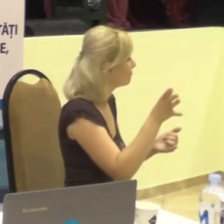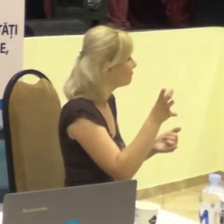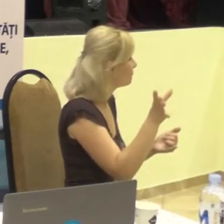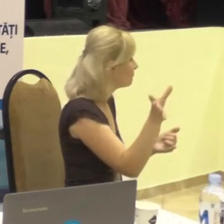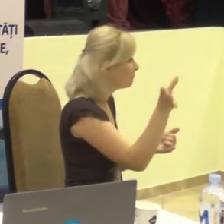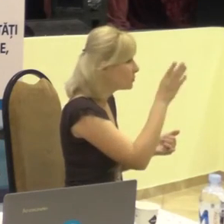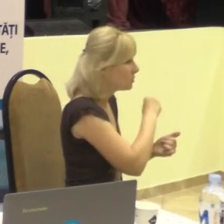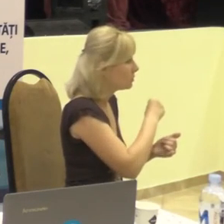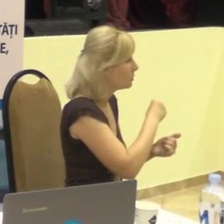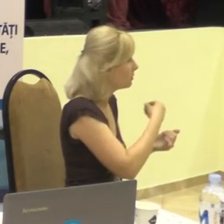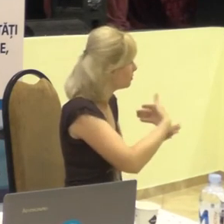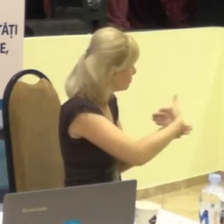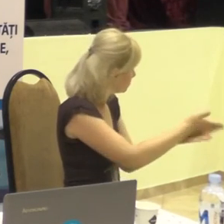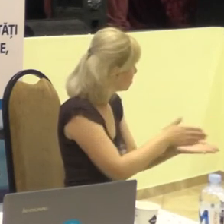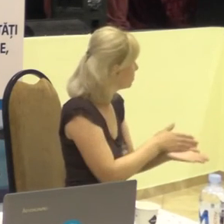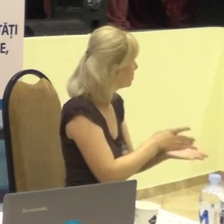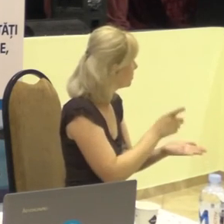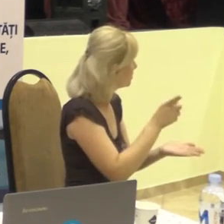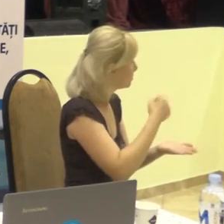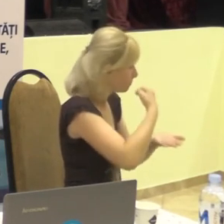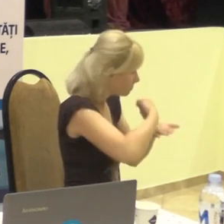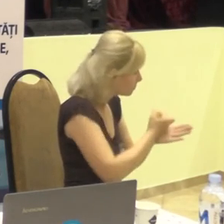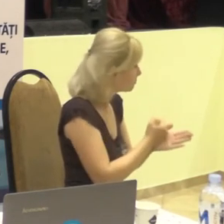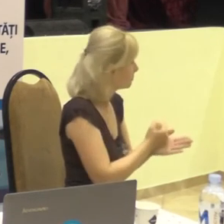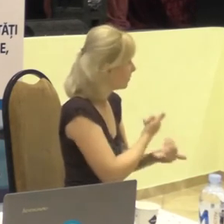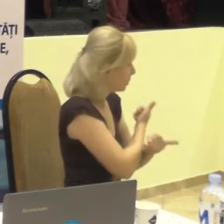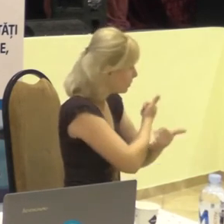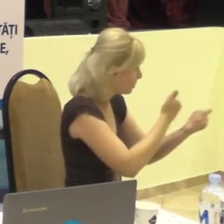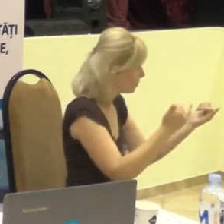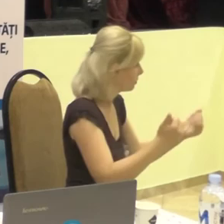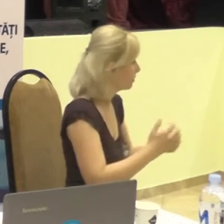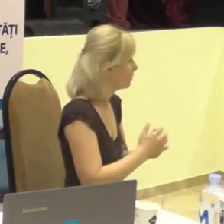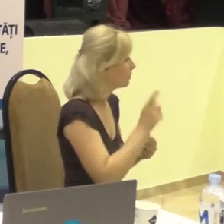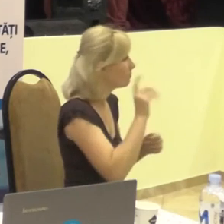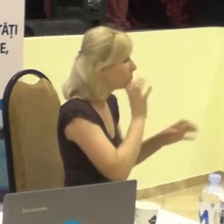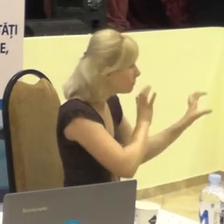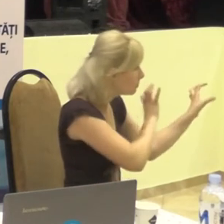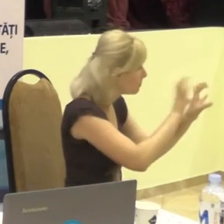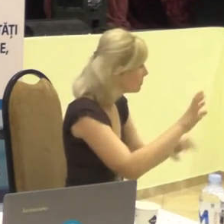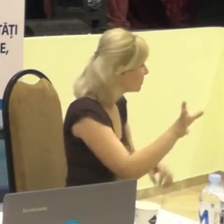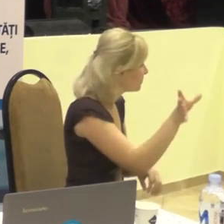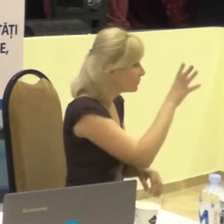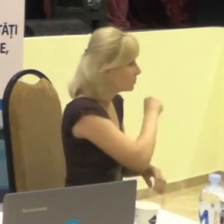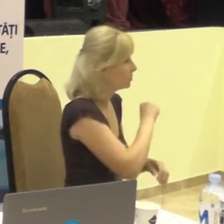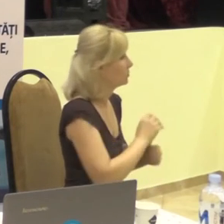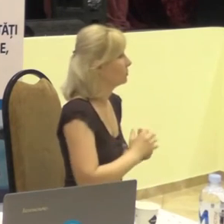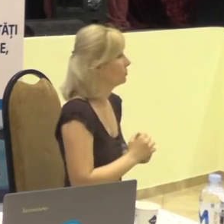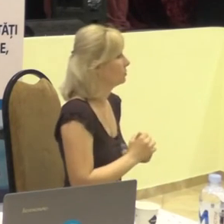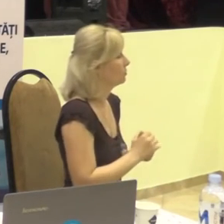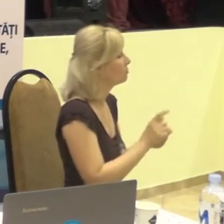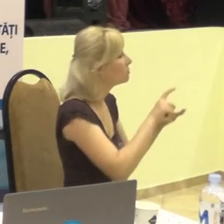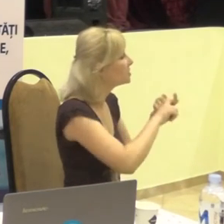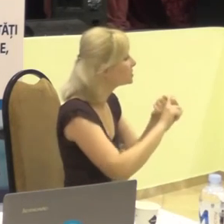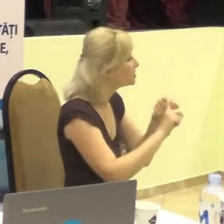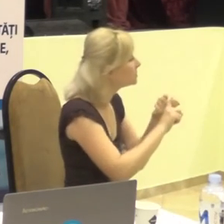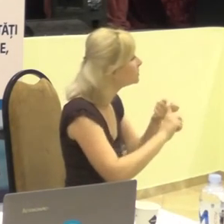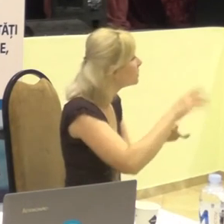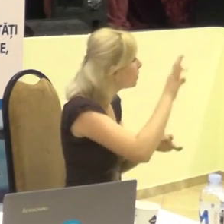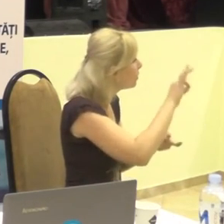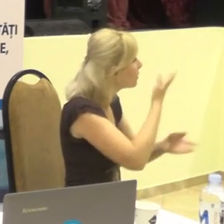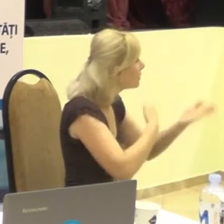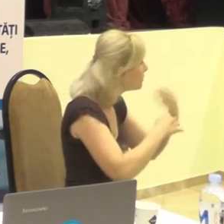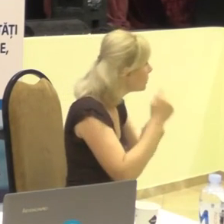din lume și acolo remarcăm mai multe aspecte legate de incluziunea socială a